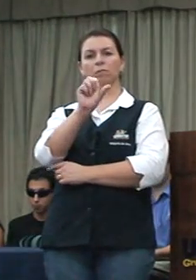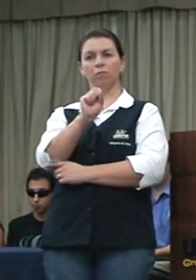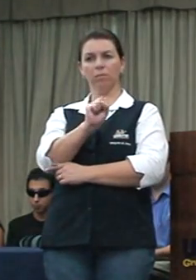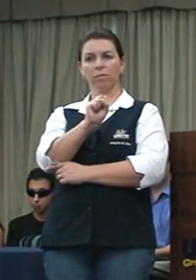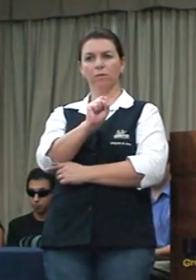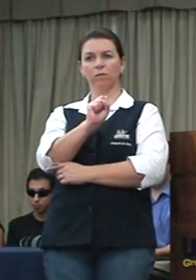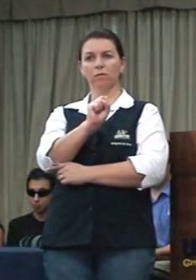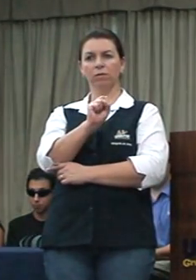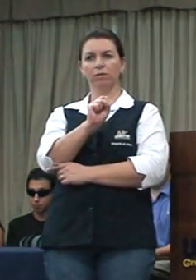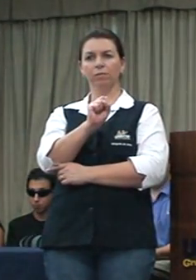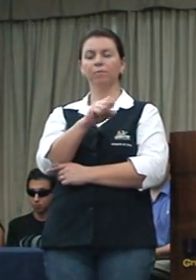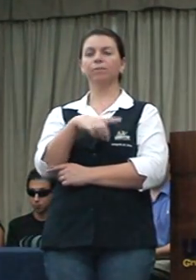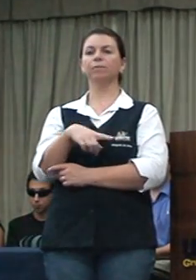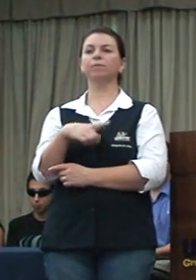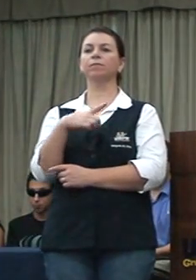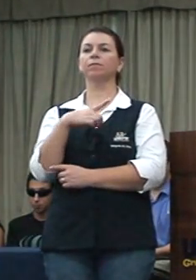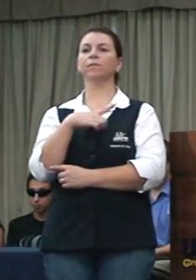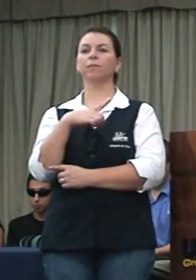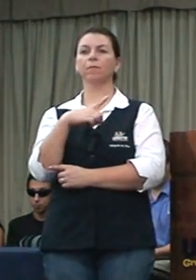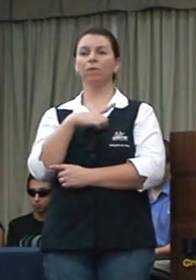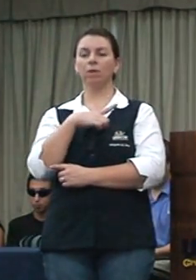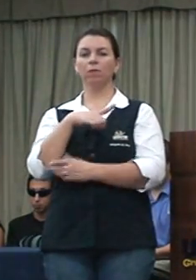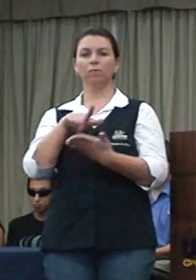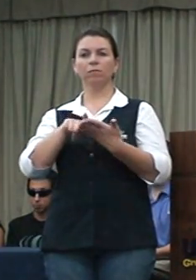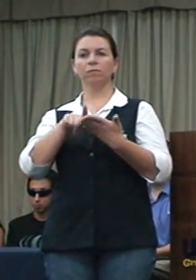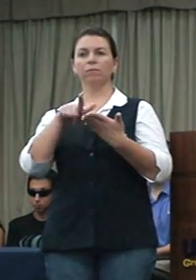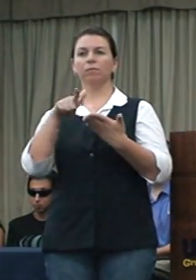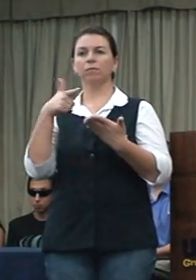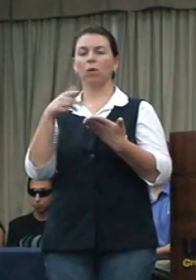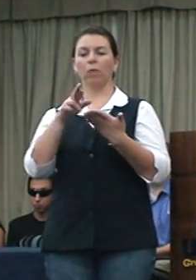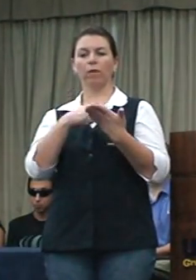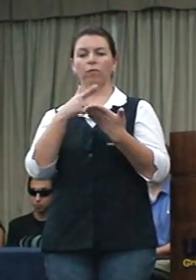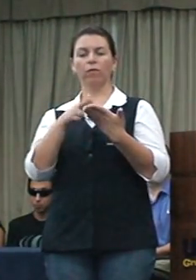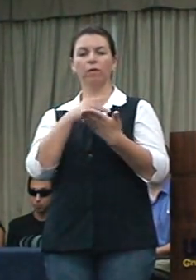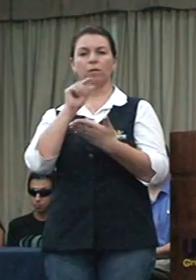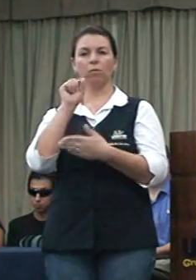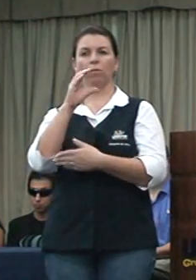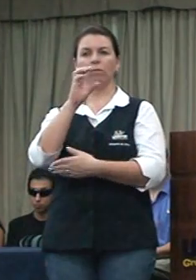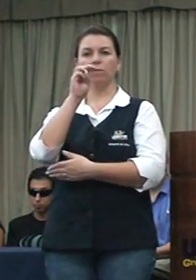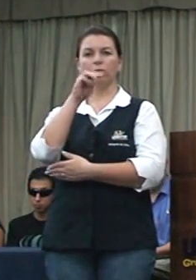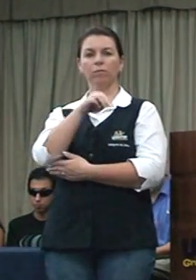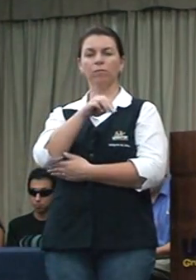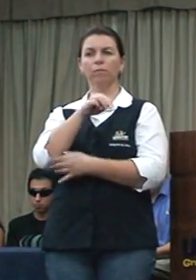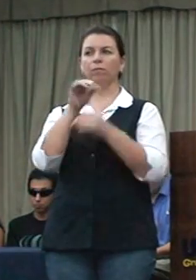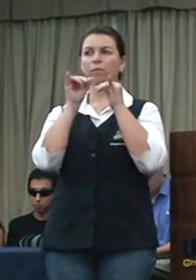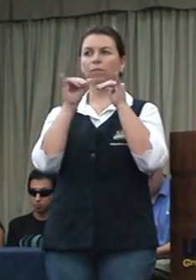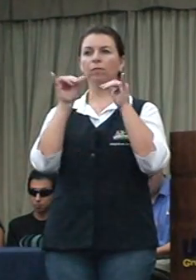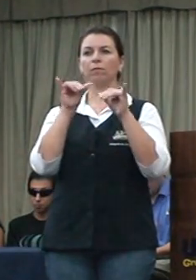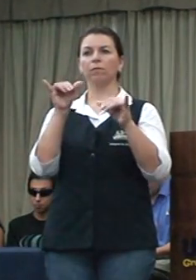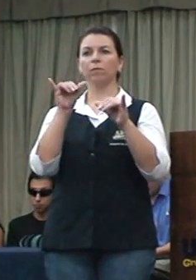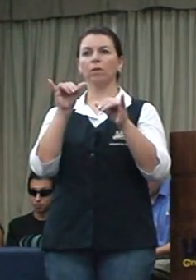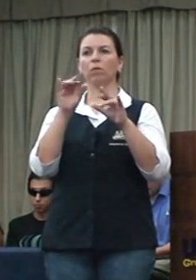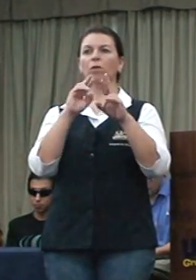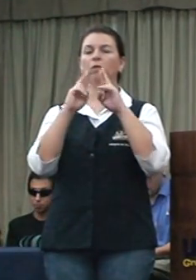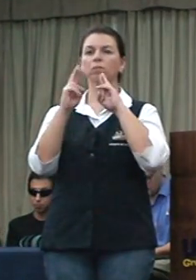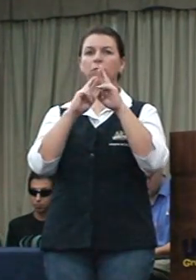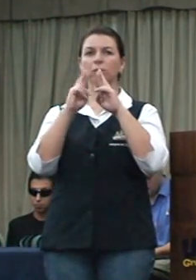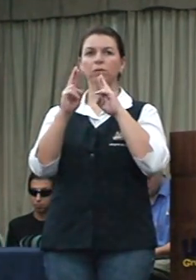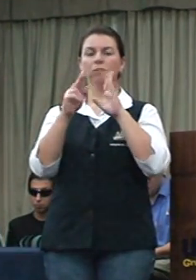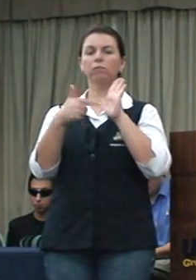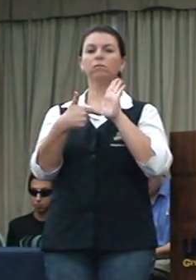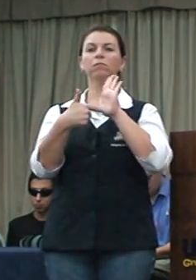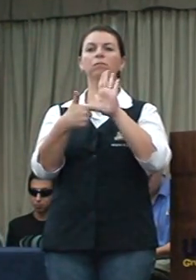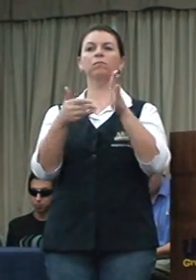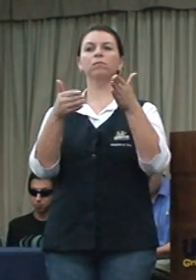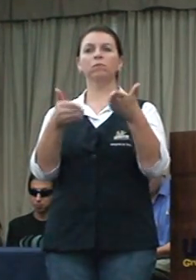E o jornal Registra.com, em 13 de dezembro do ano passado, ele publicou a denúncia. Então eu trouxe no